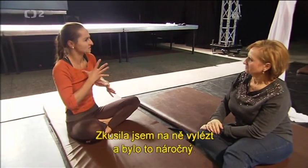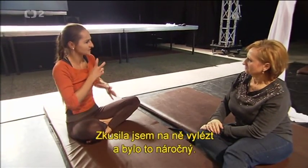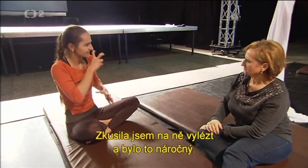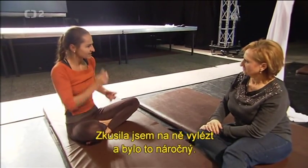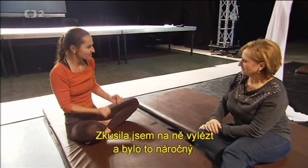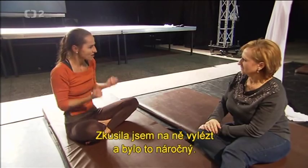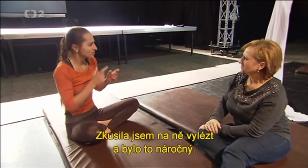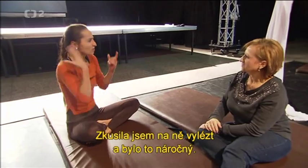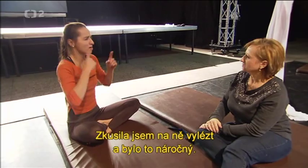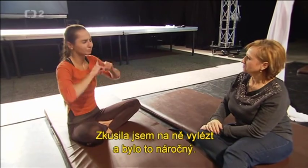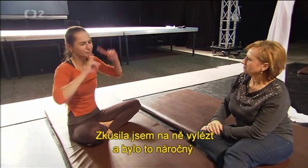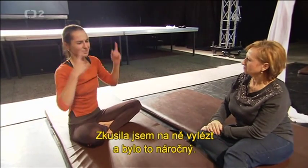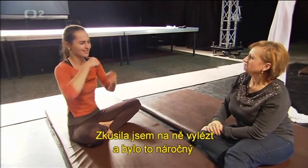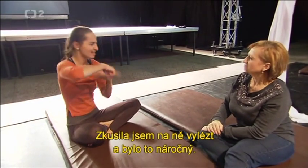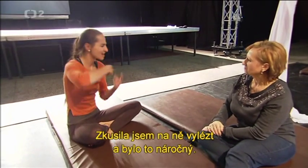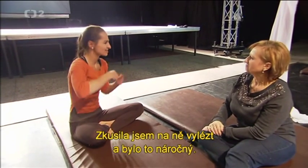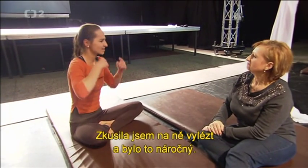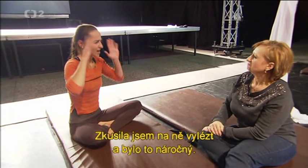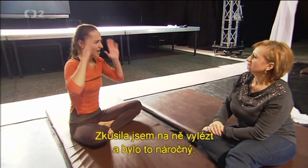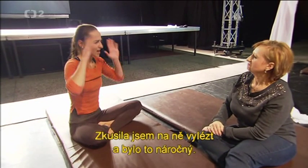Zkusila jsem na ně vylézt a bylo to na...